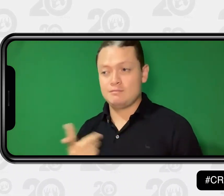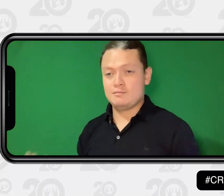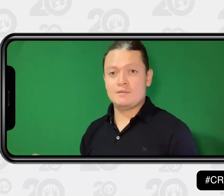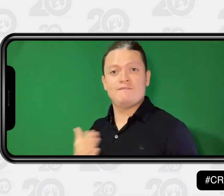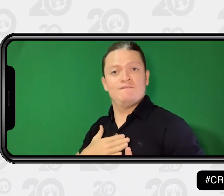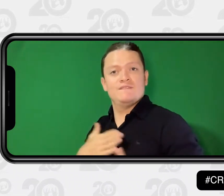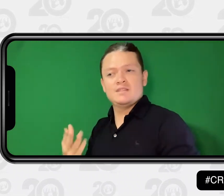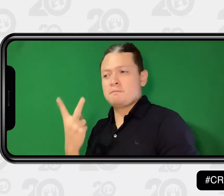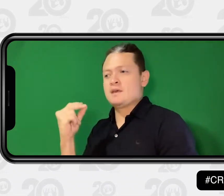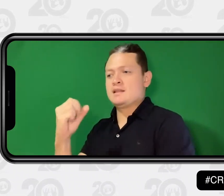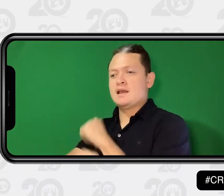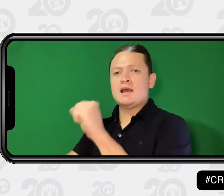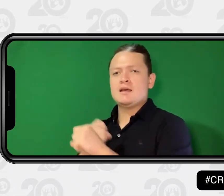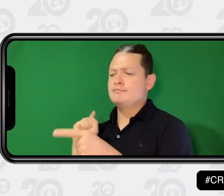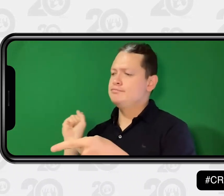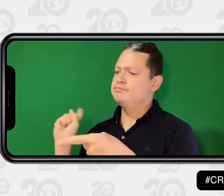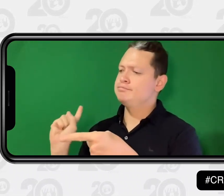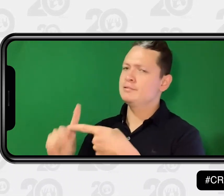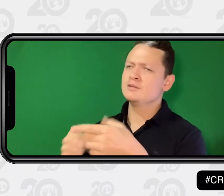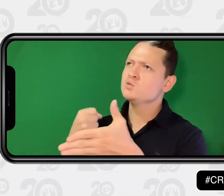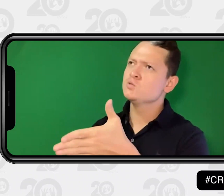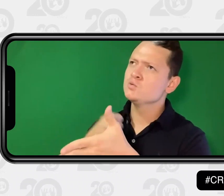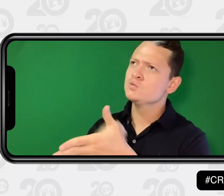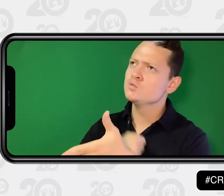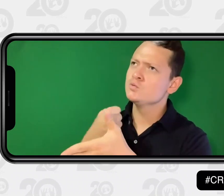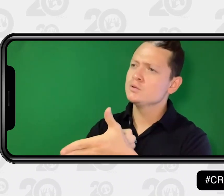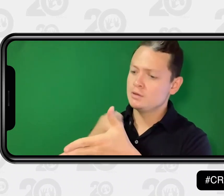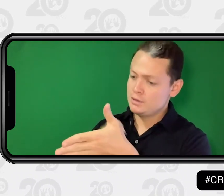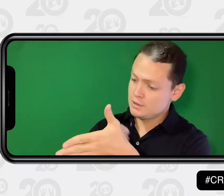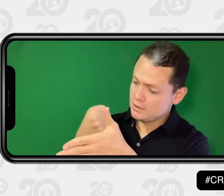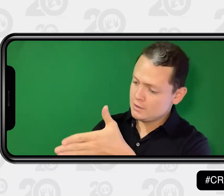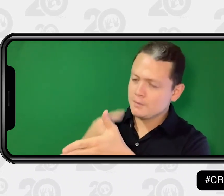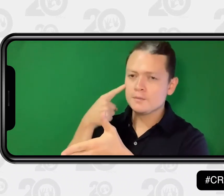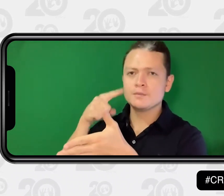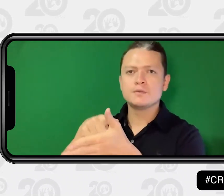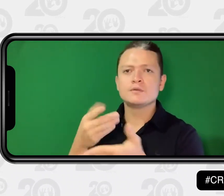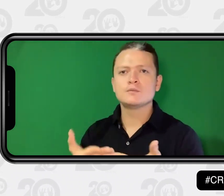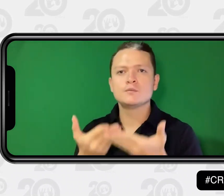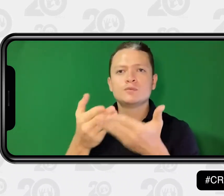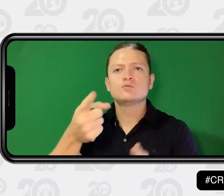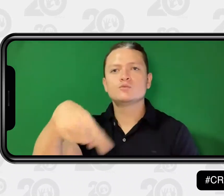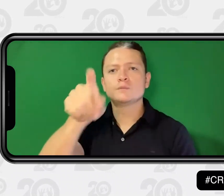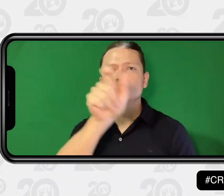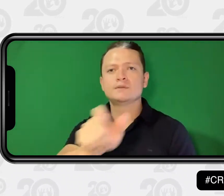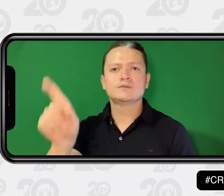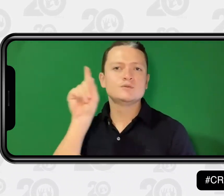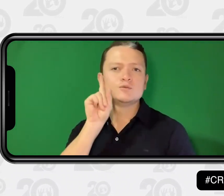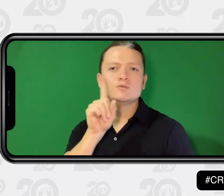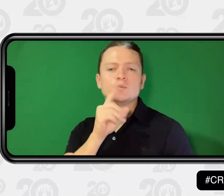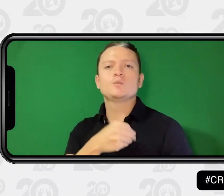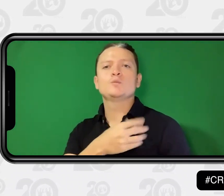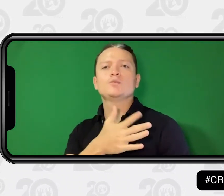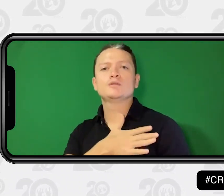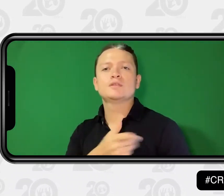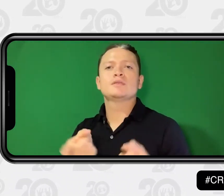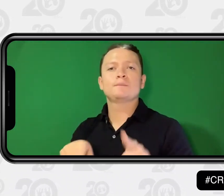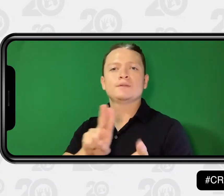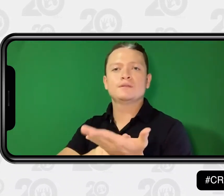Ha sido una oportunidad y queremos agradecer por estos 20 años de trabajo. De trabajo para que las personas sordas tengan la